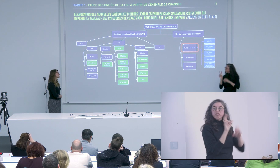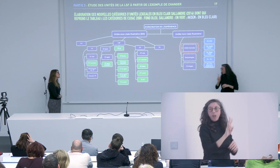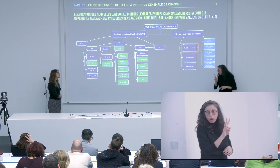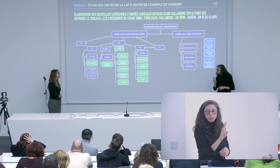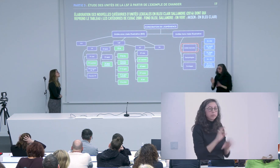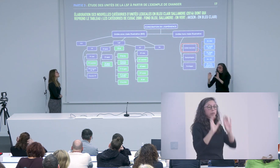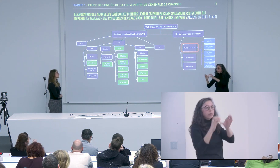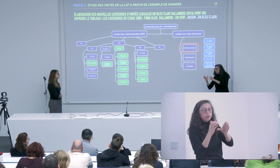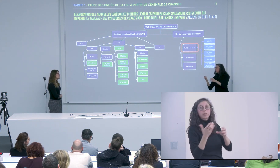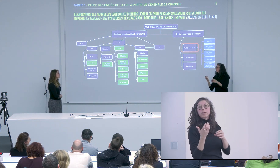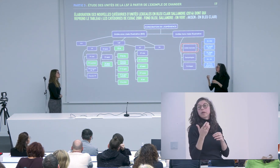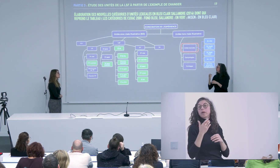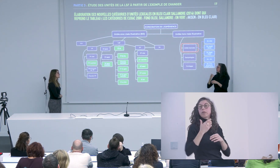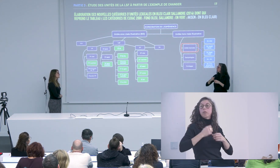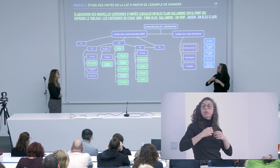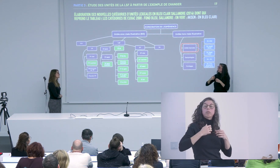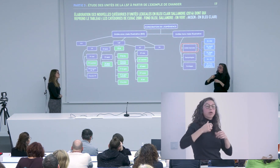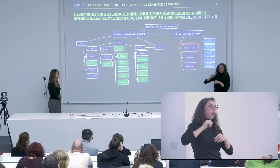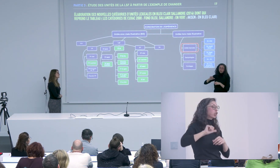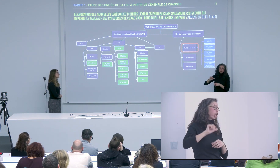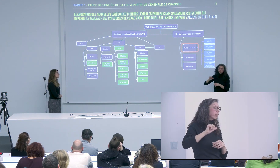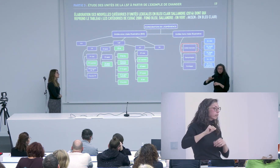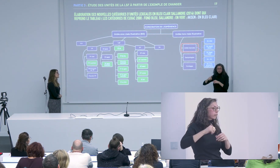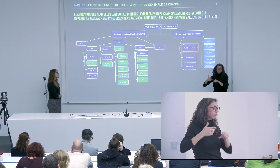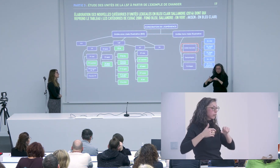en groupe donc groupe nominal groupe verbal